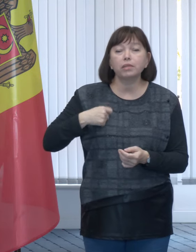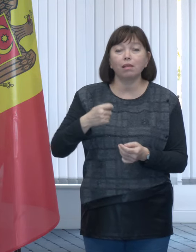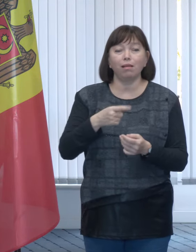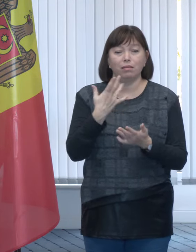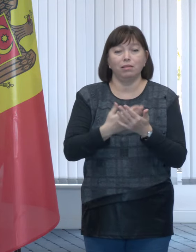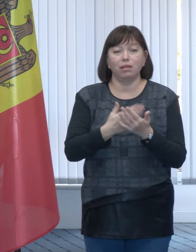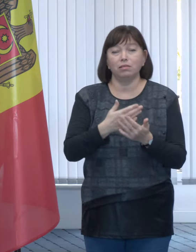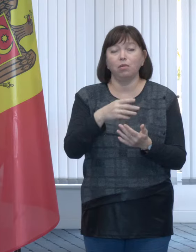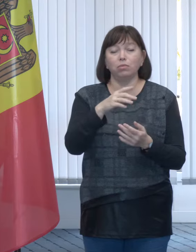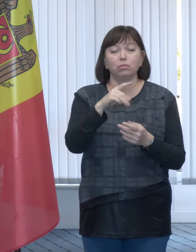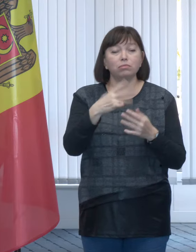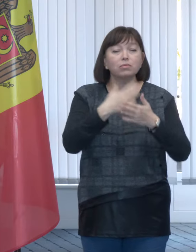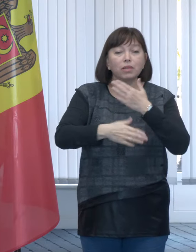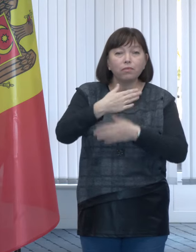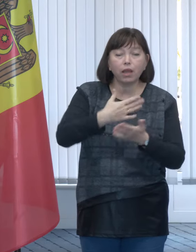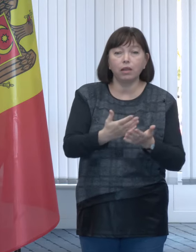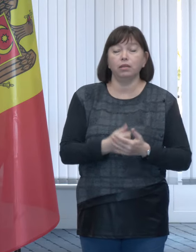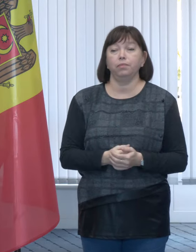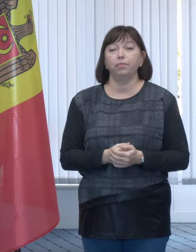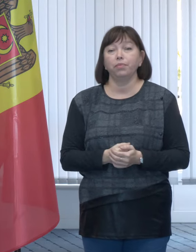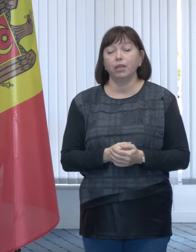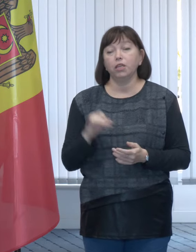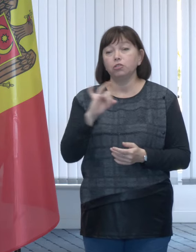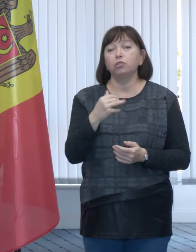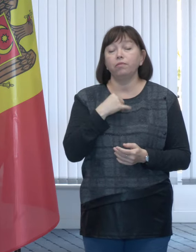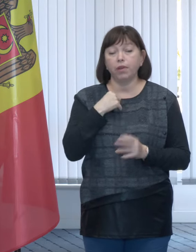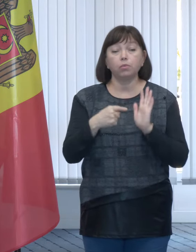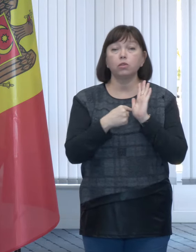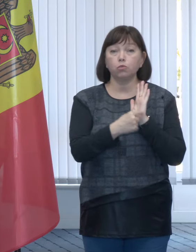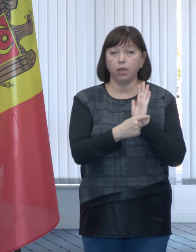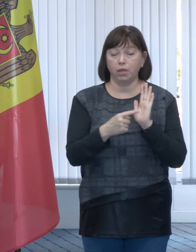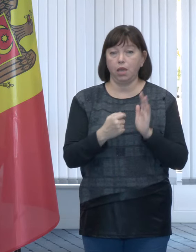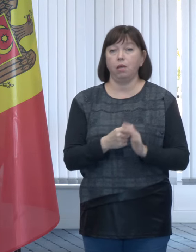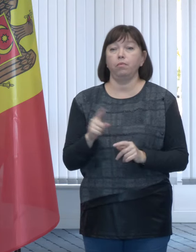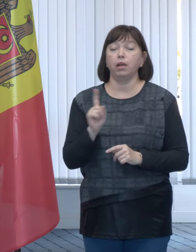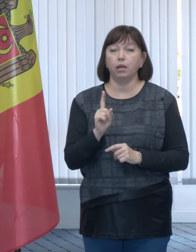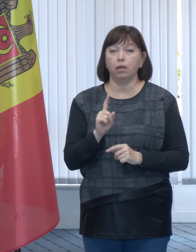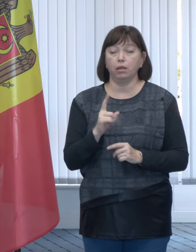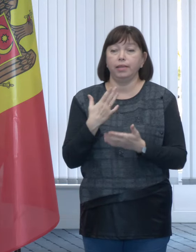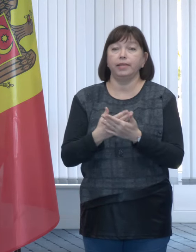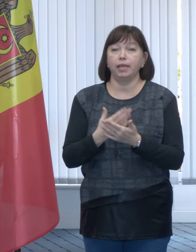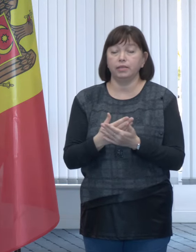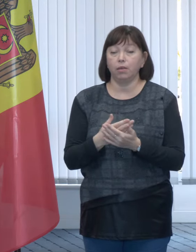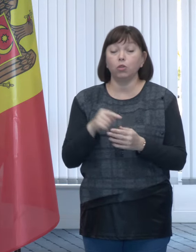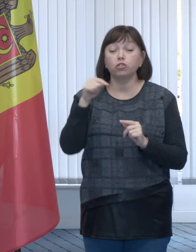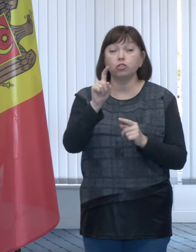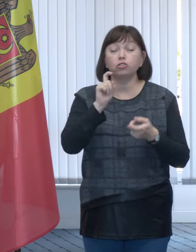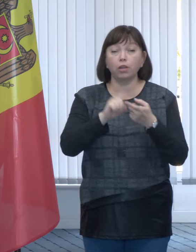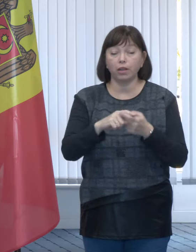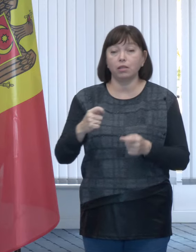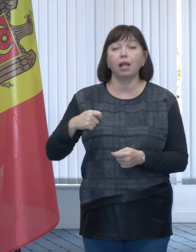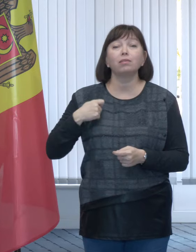care beneficiază fiecare gospodărie. Ce vrem să subliniem aici e că, de exemplu, în ceea ce ține de